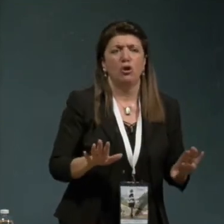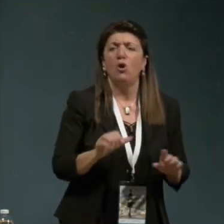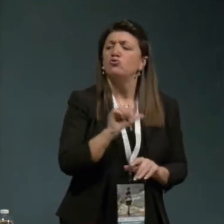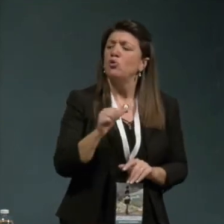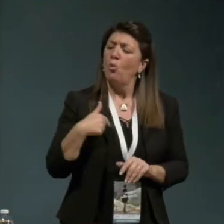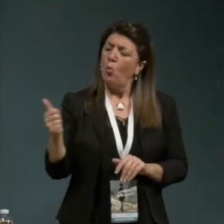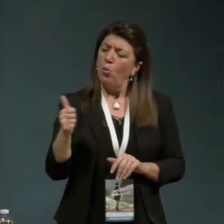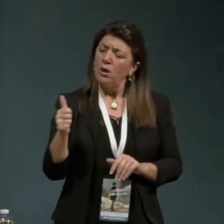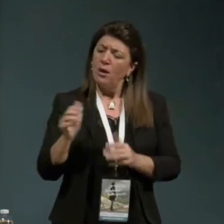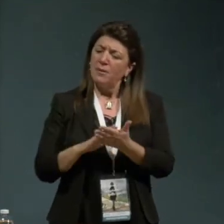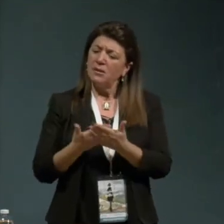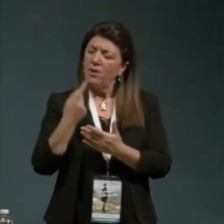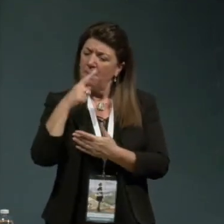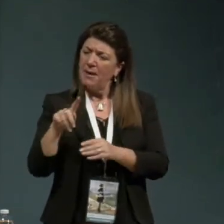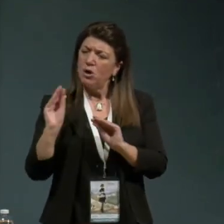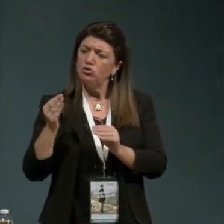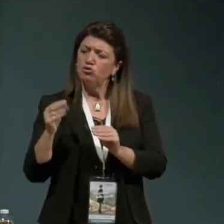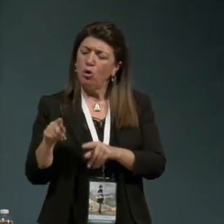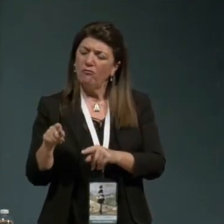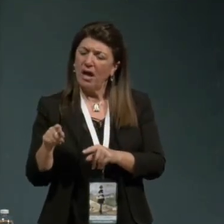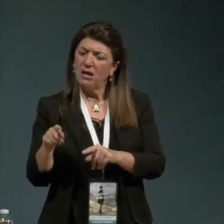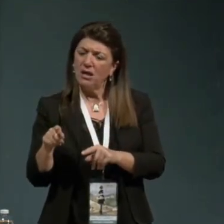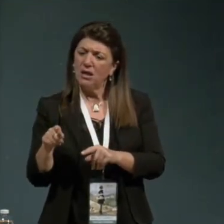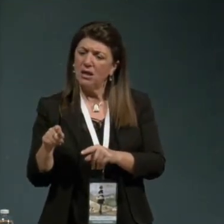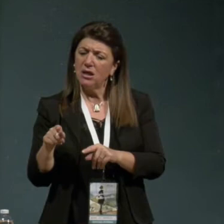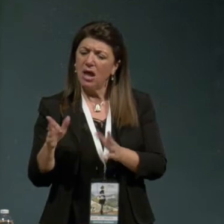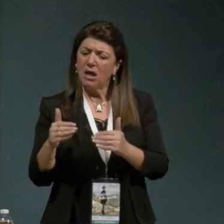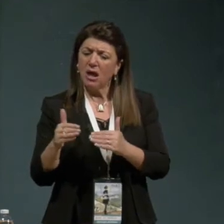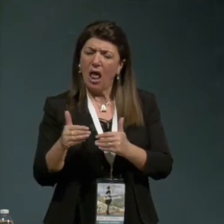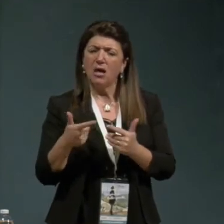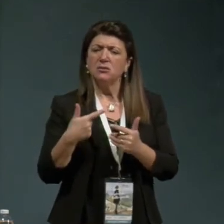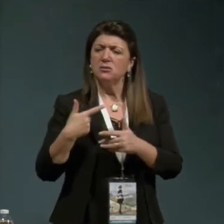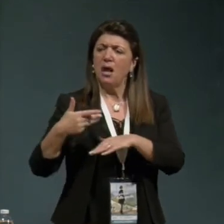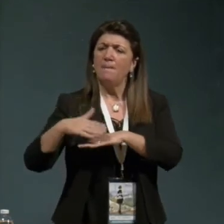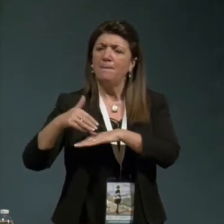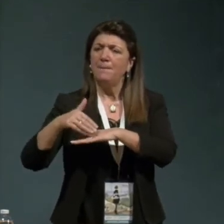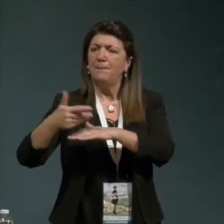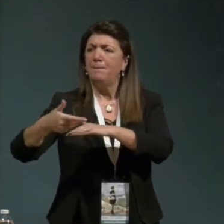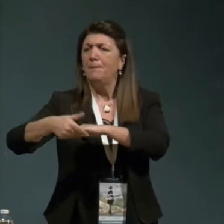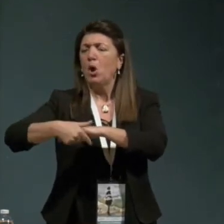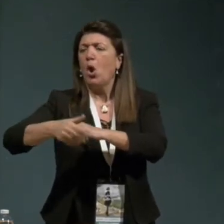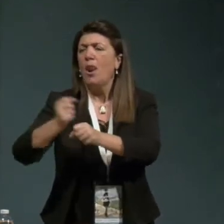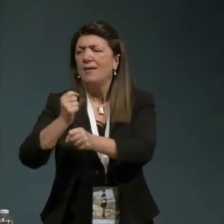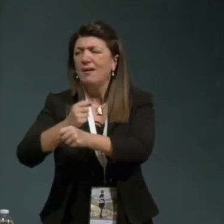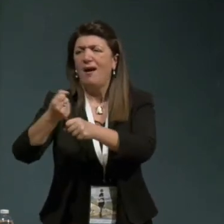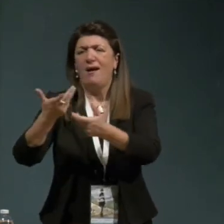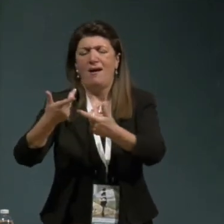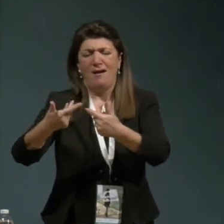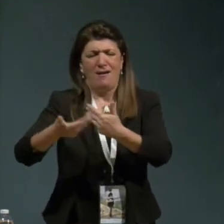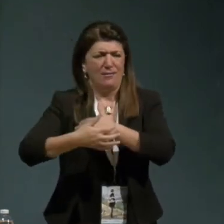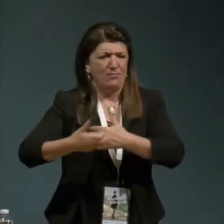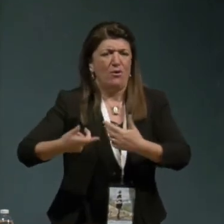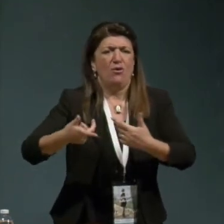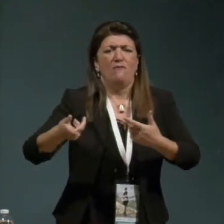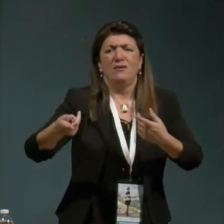le giovani della classe proletaria poveri aveva ragione di